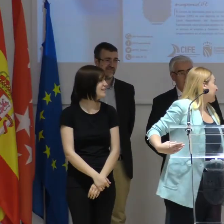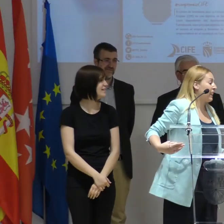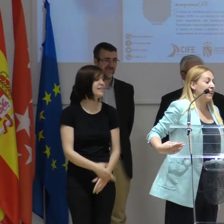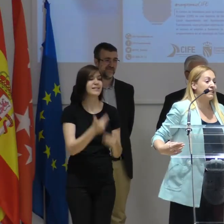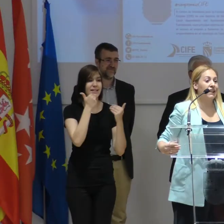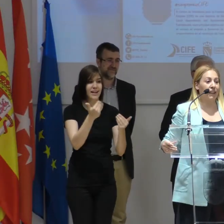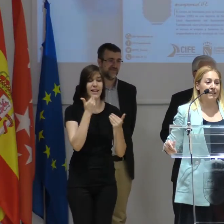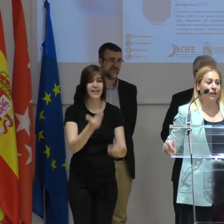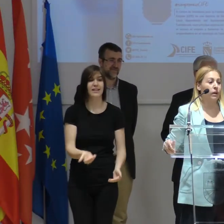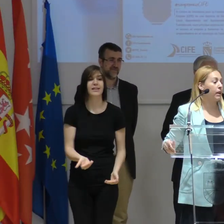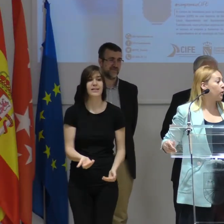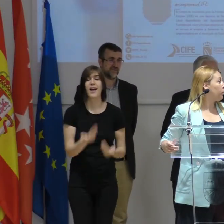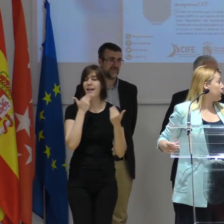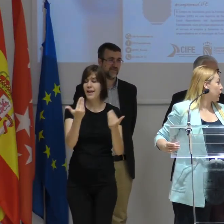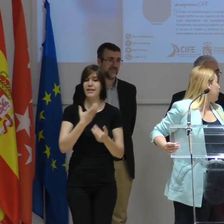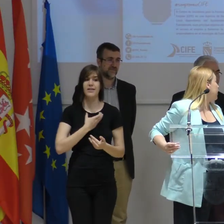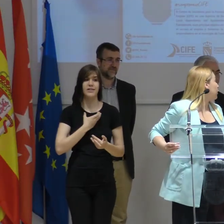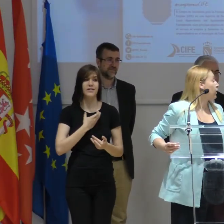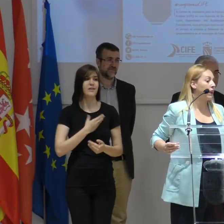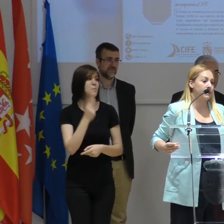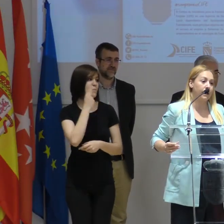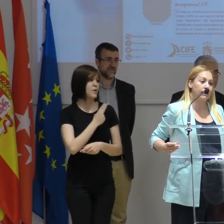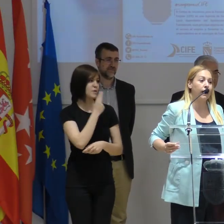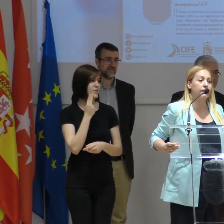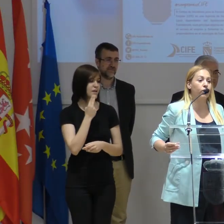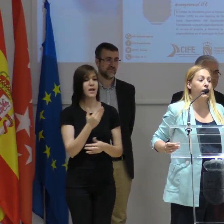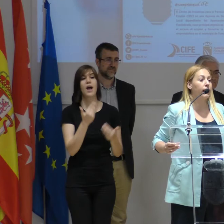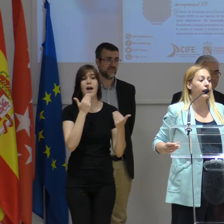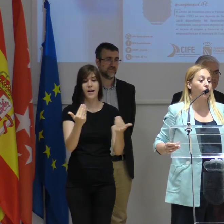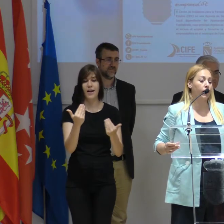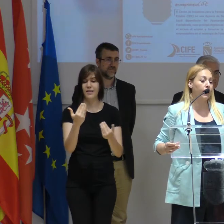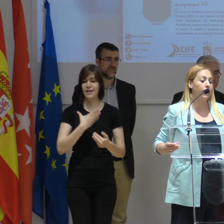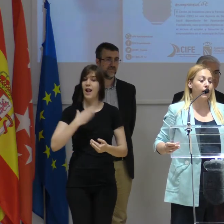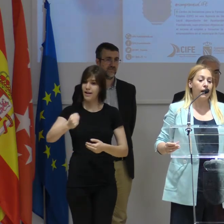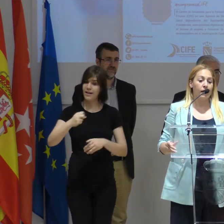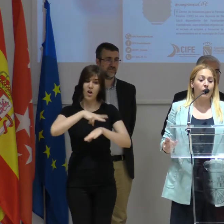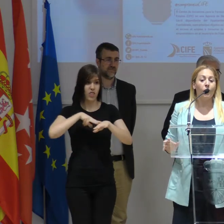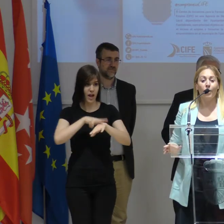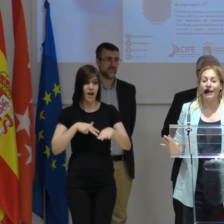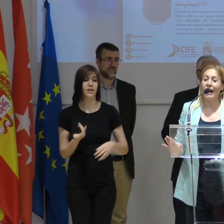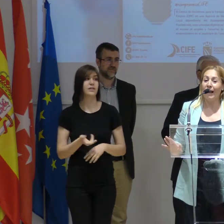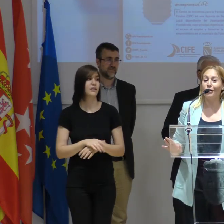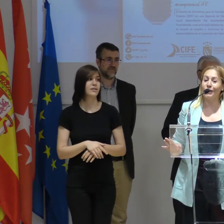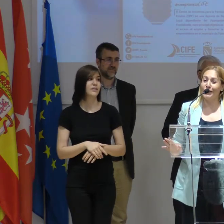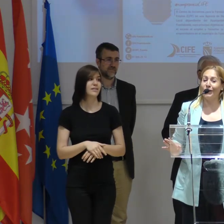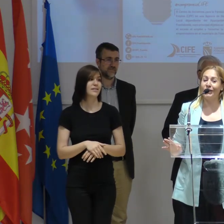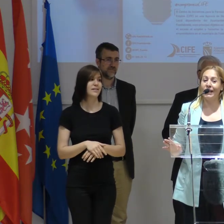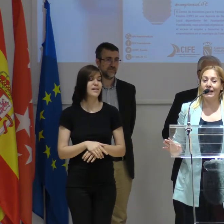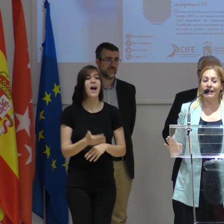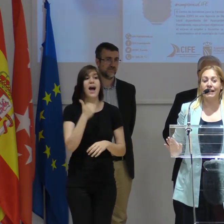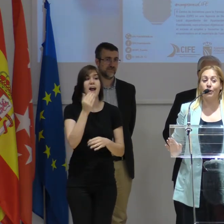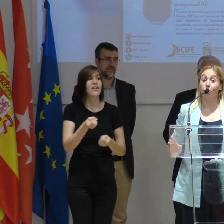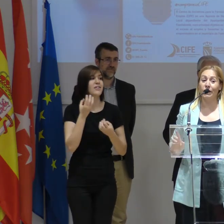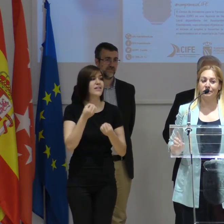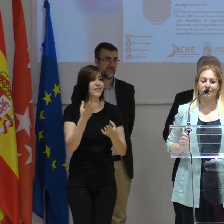Muchísimas gracias. Gracias al ayuntamiento por este compromiso. Gracias al señor alcalde, al concejal. Algo que quiero contar